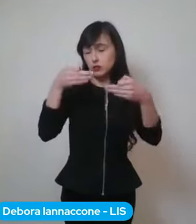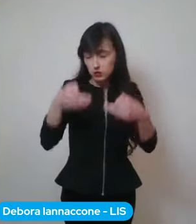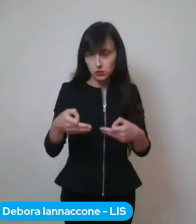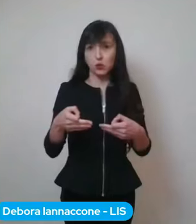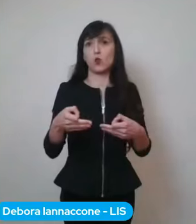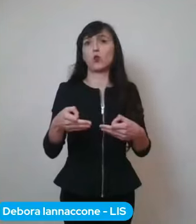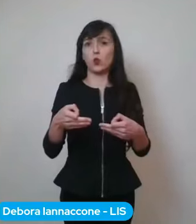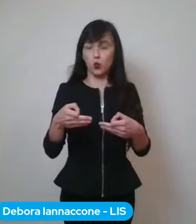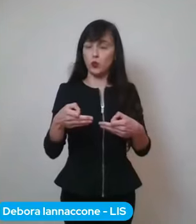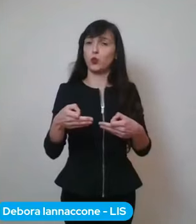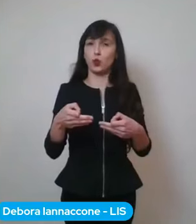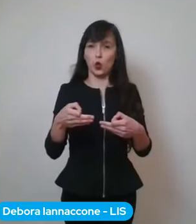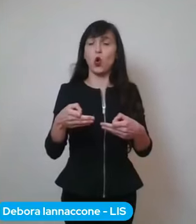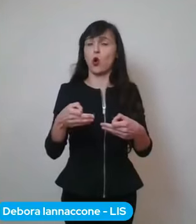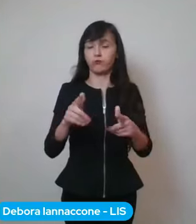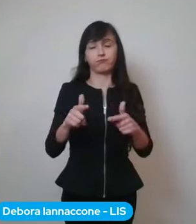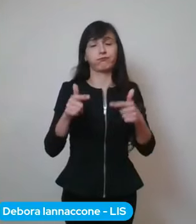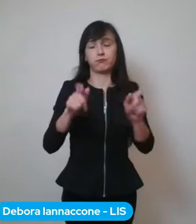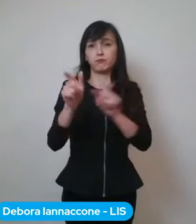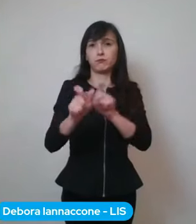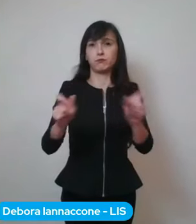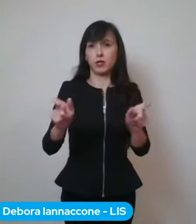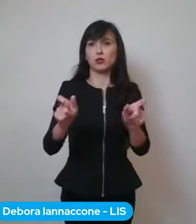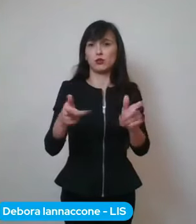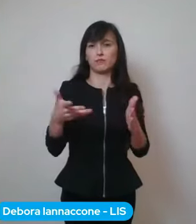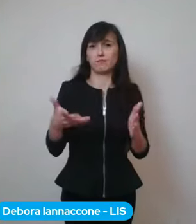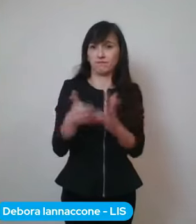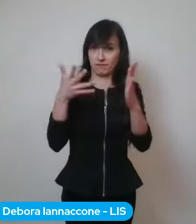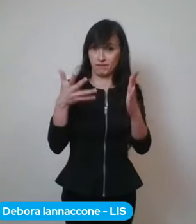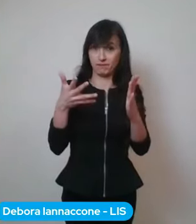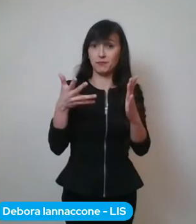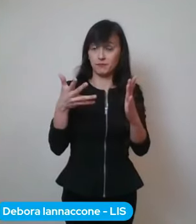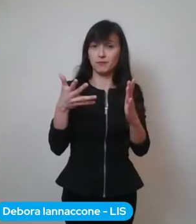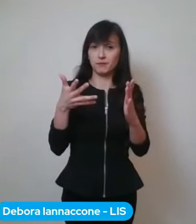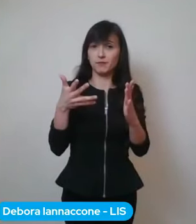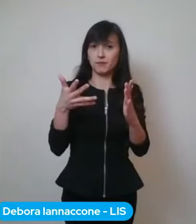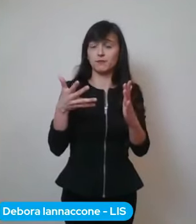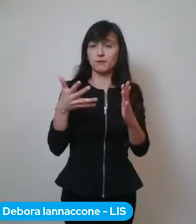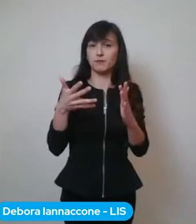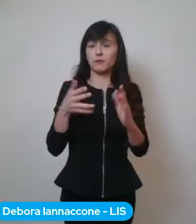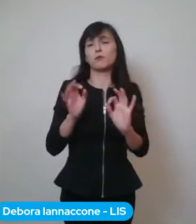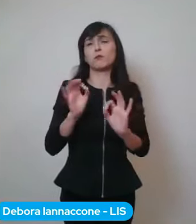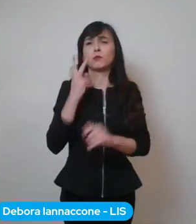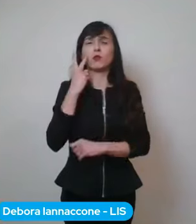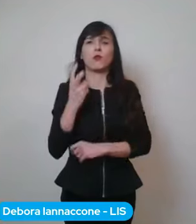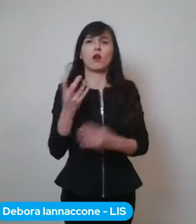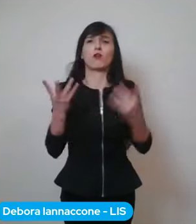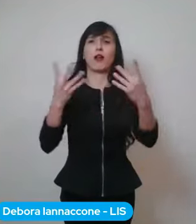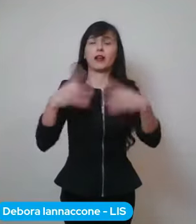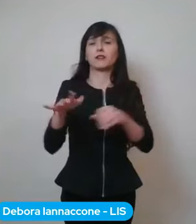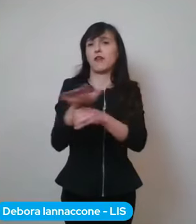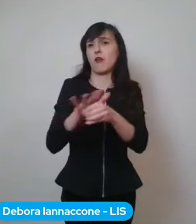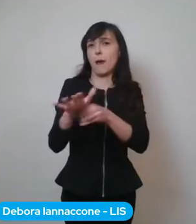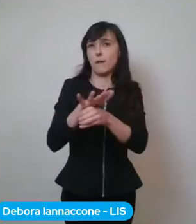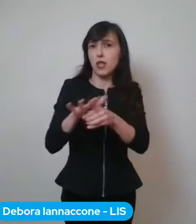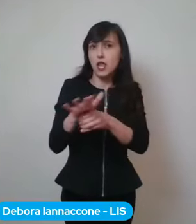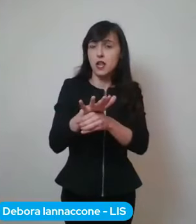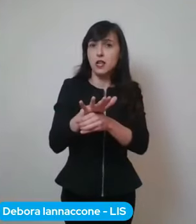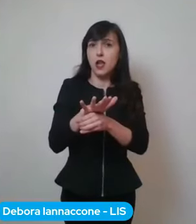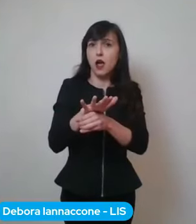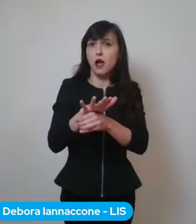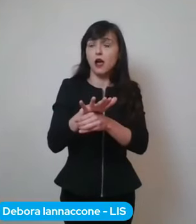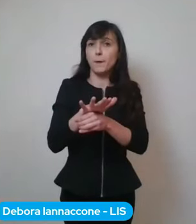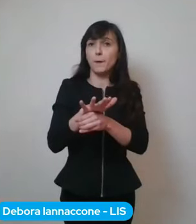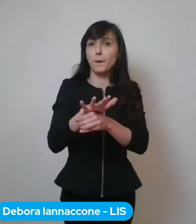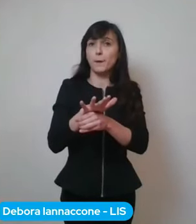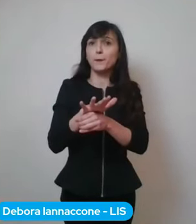motivo di disagio per quanto riguarda l'organizzazione familiare, l'organizzazione anche